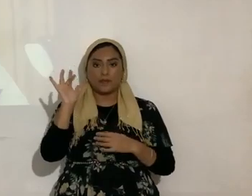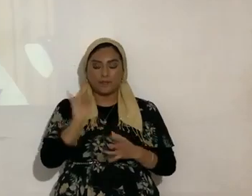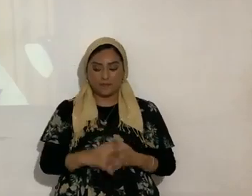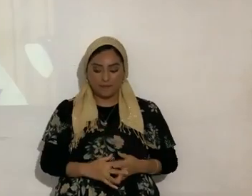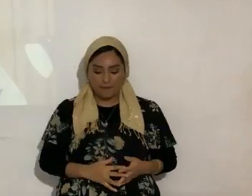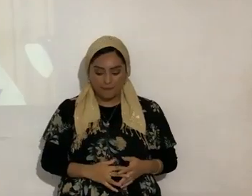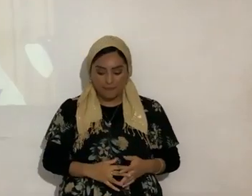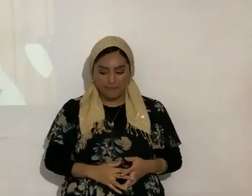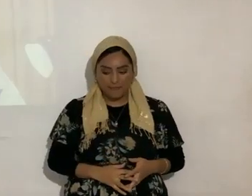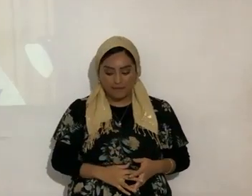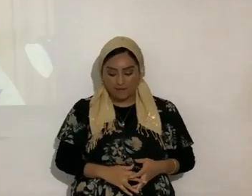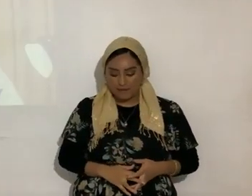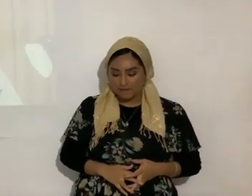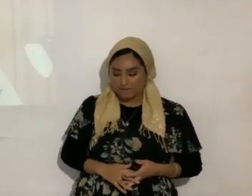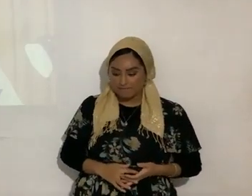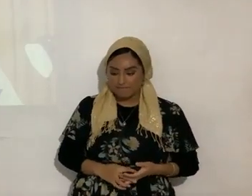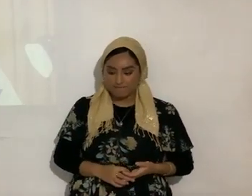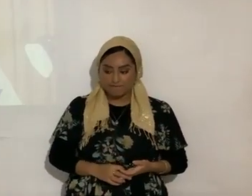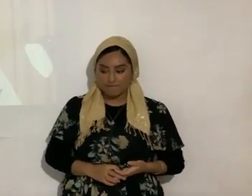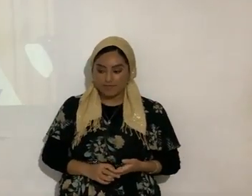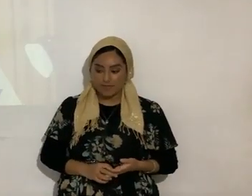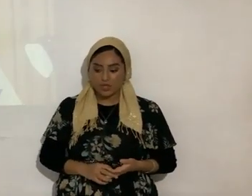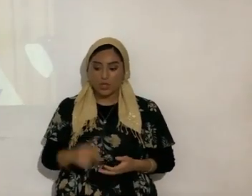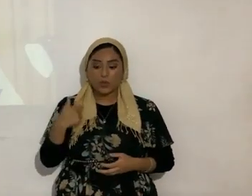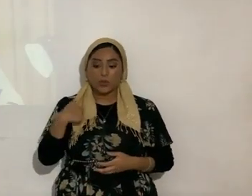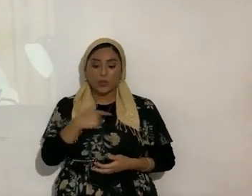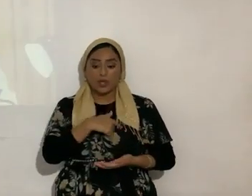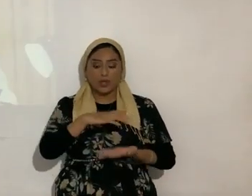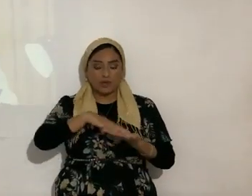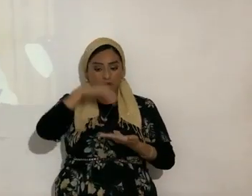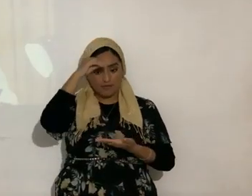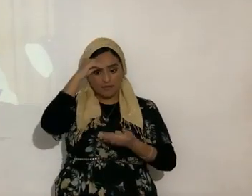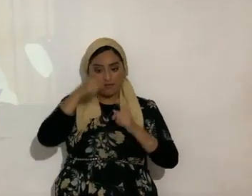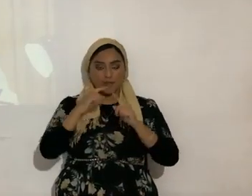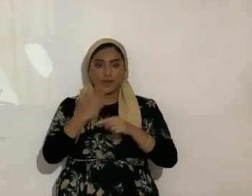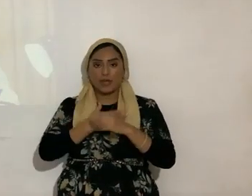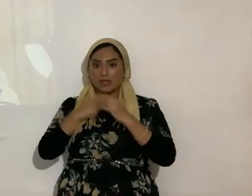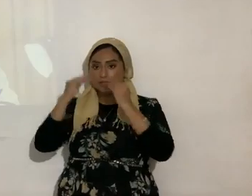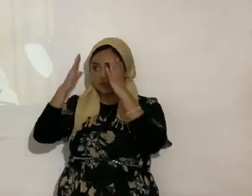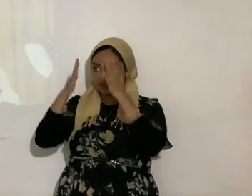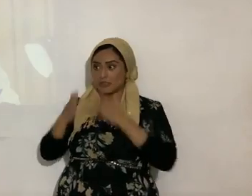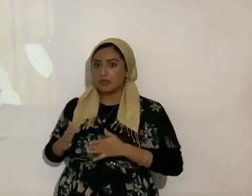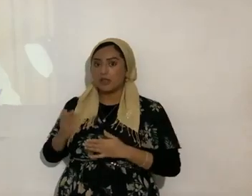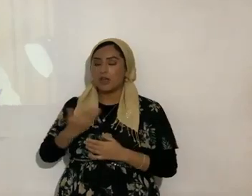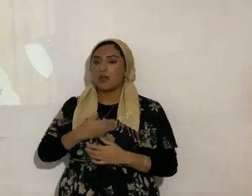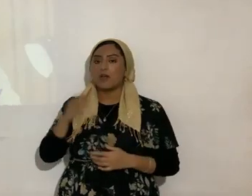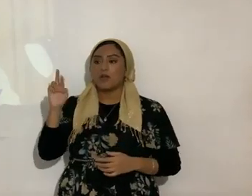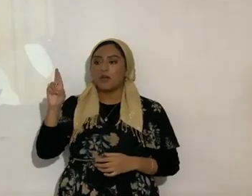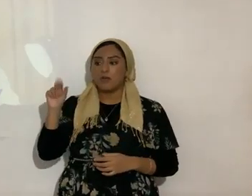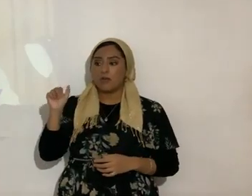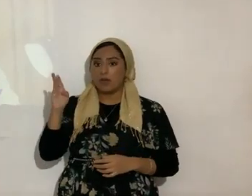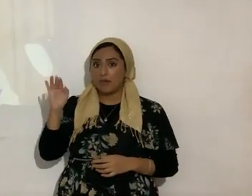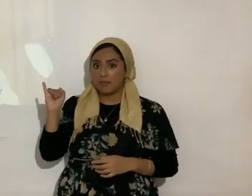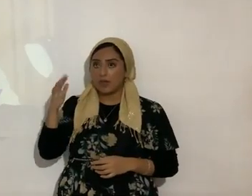y entonces empieza a dar porque aprendemos de nuestro maestro nuestro maestro nuestro rabí es Yashua Hamashira